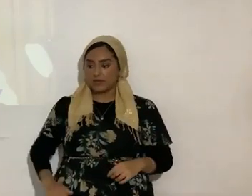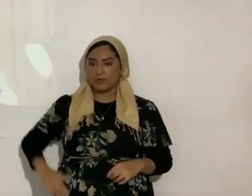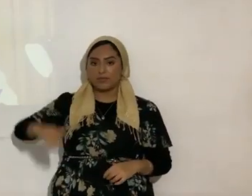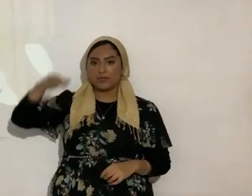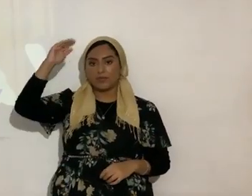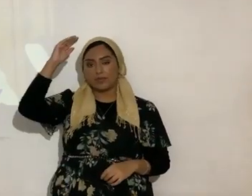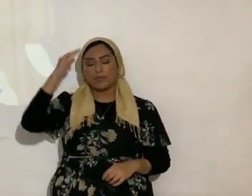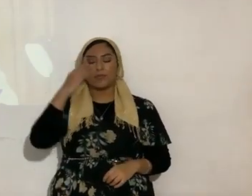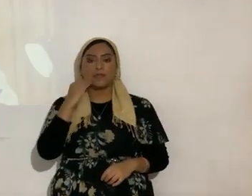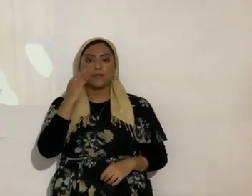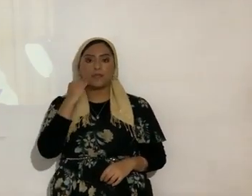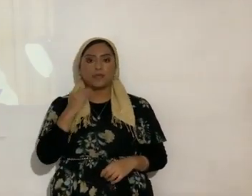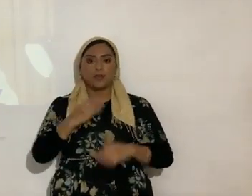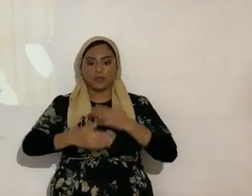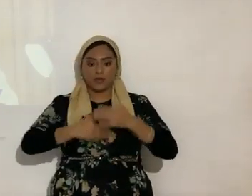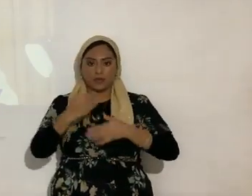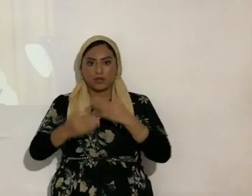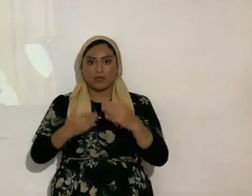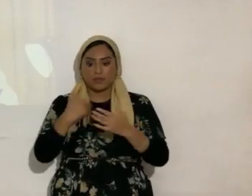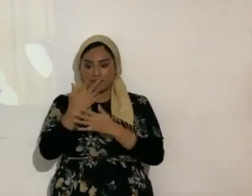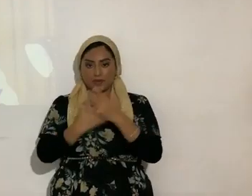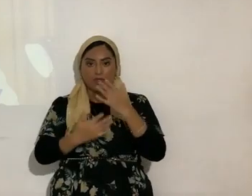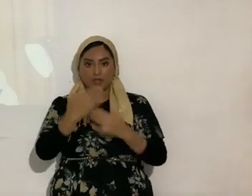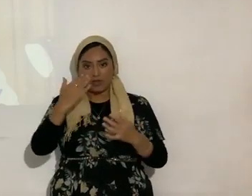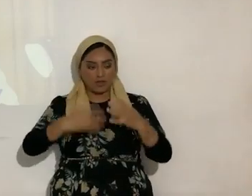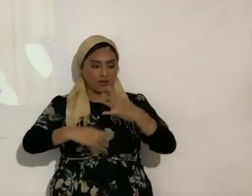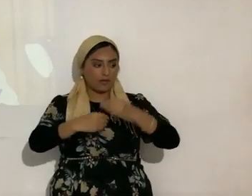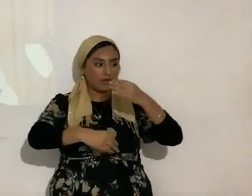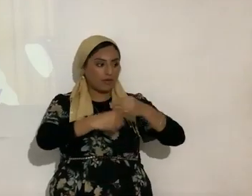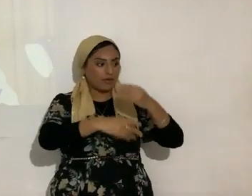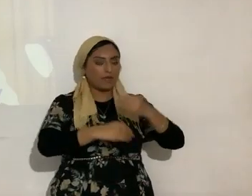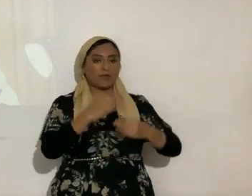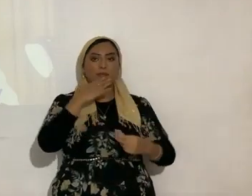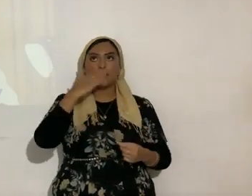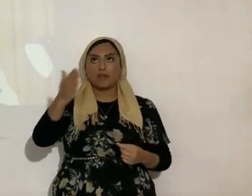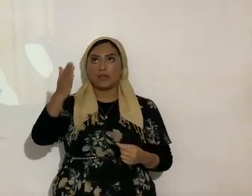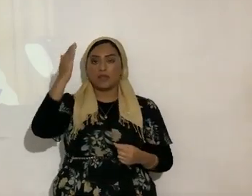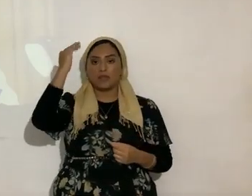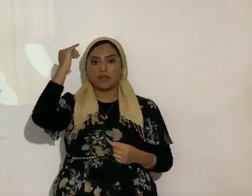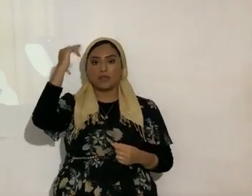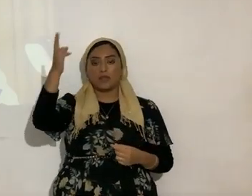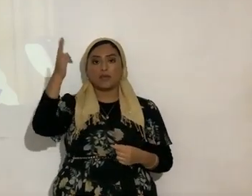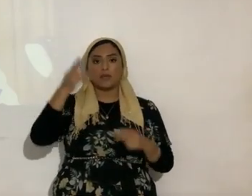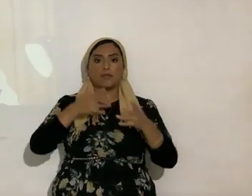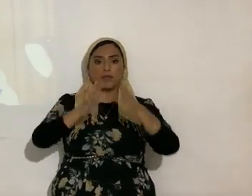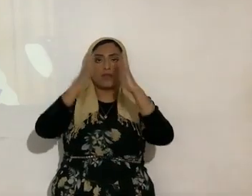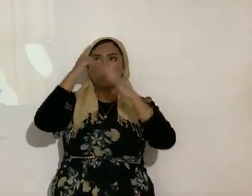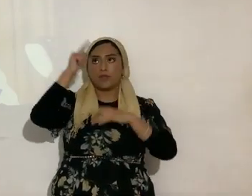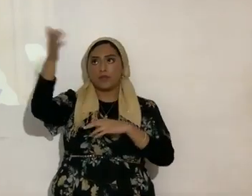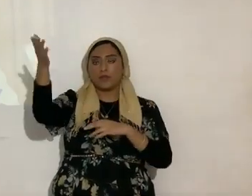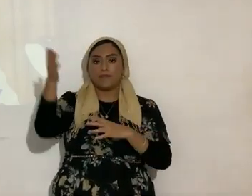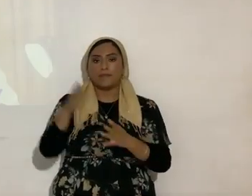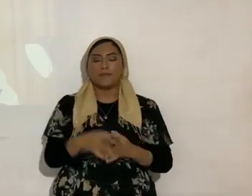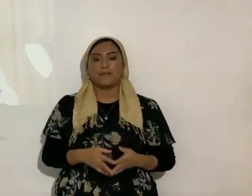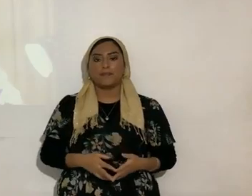las cosas se reproducían en mis manos y la gloria es para el eterno aleluya bueno